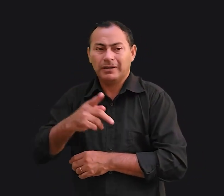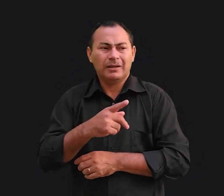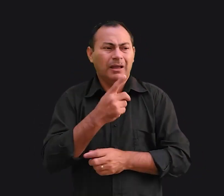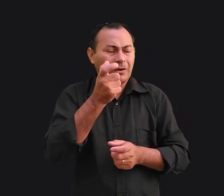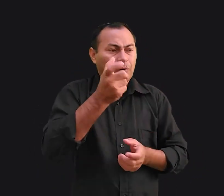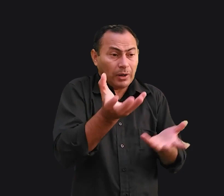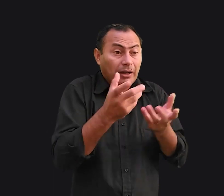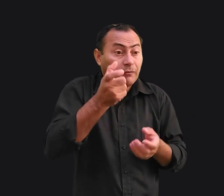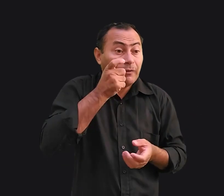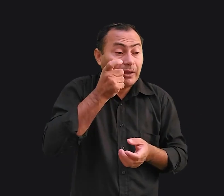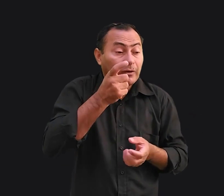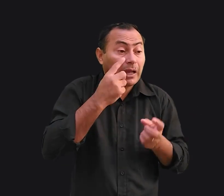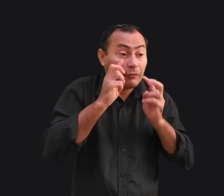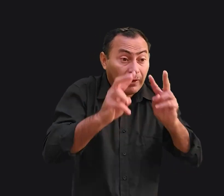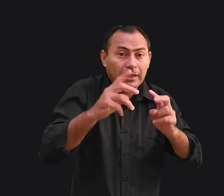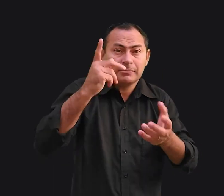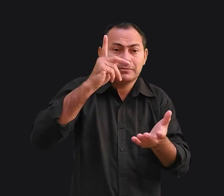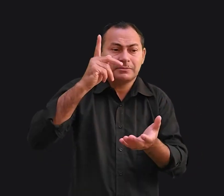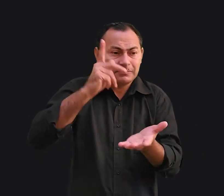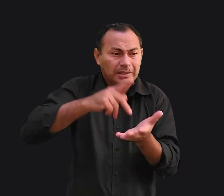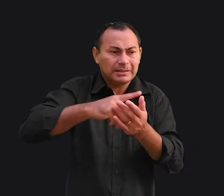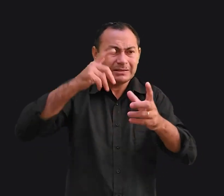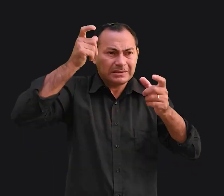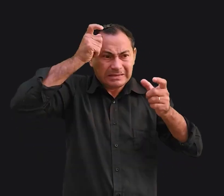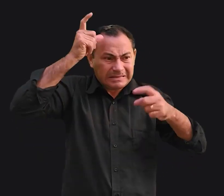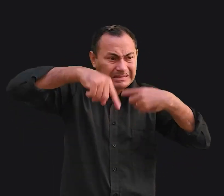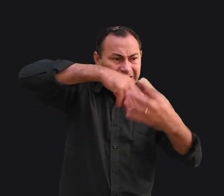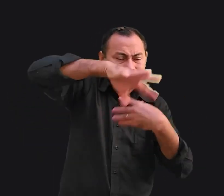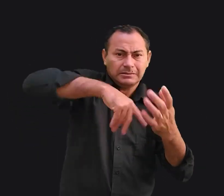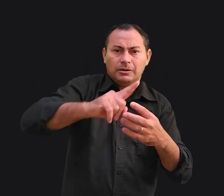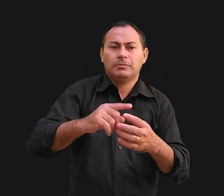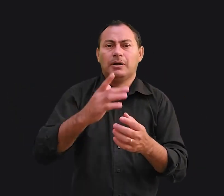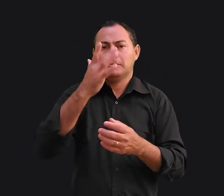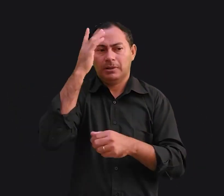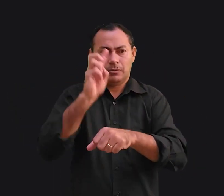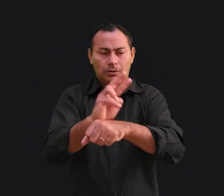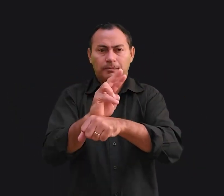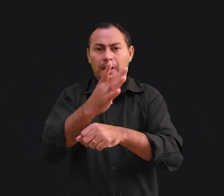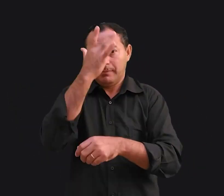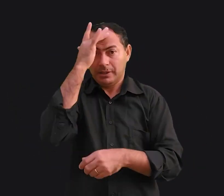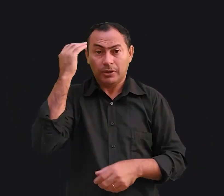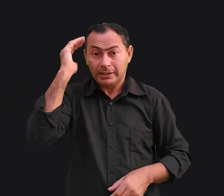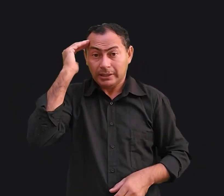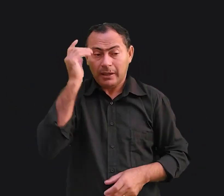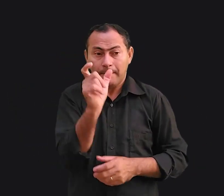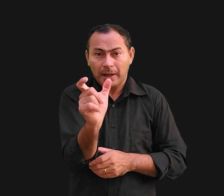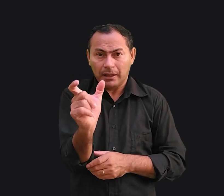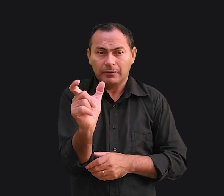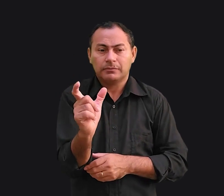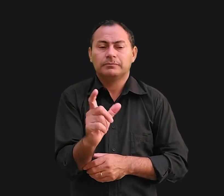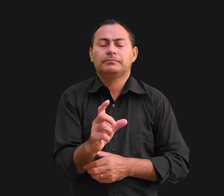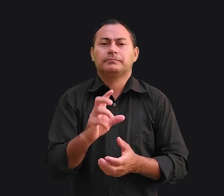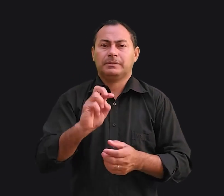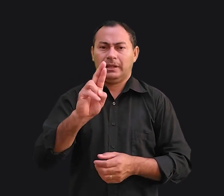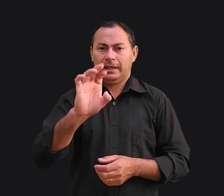nesta sala. Isto não controlou a sala. Se as pessoas tivessem entendido as palavras, a reação